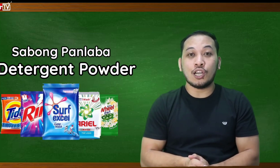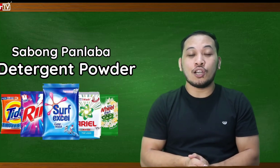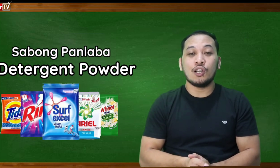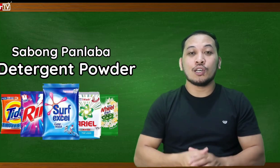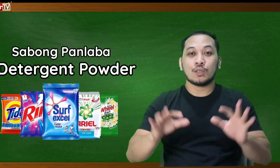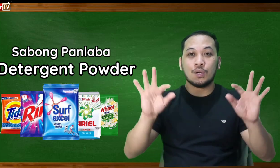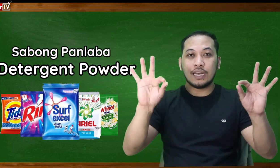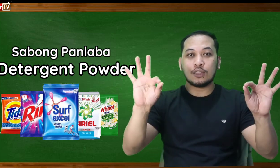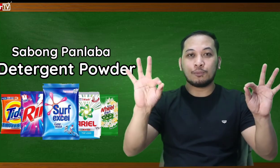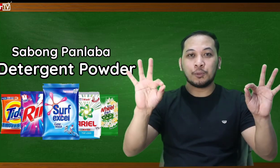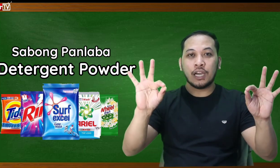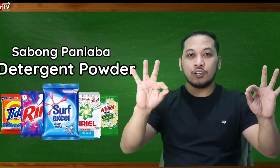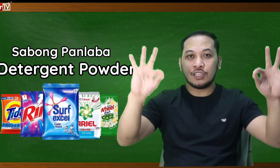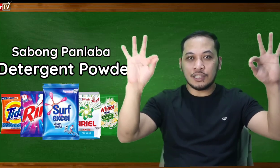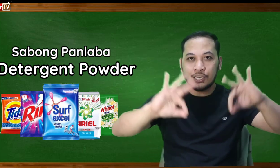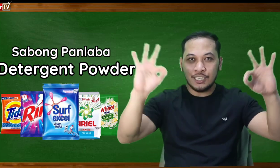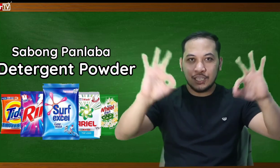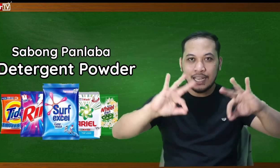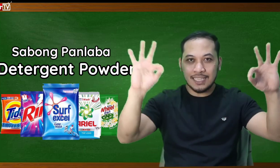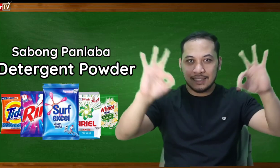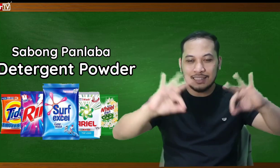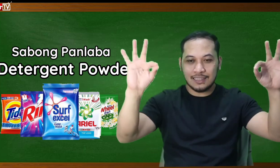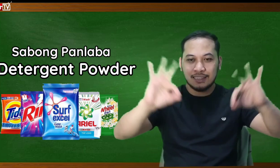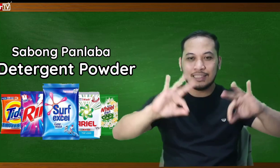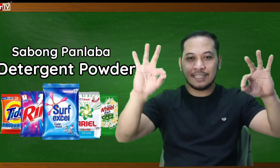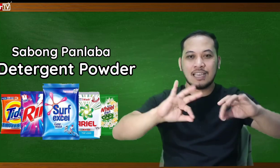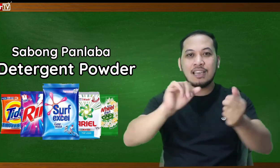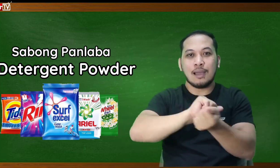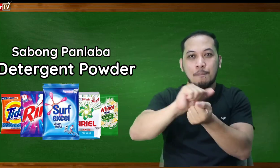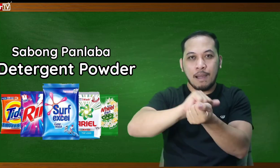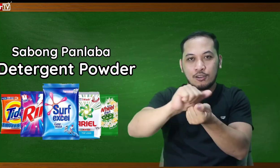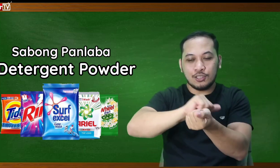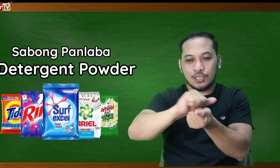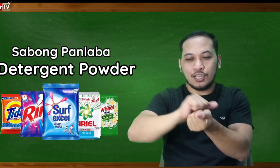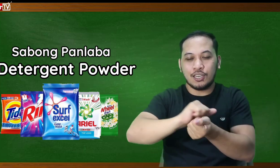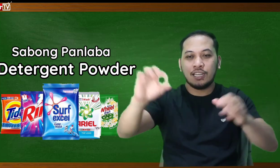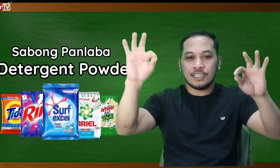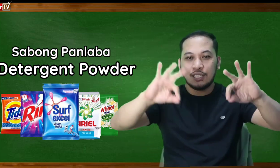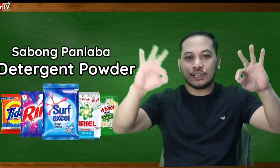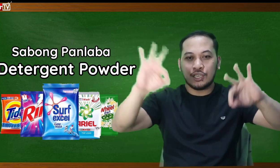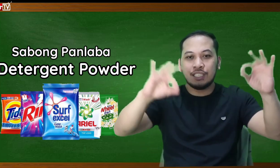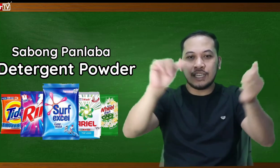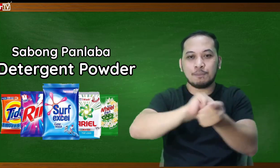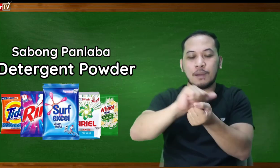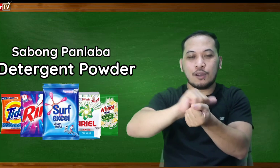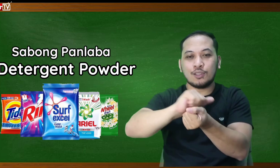so ganito po tayo detergent powder detergent powder